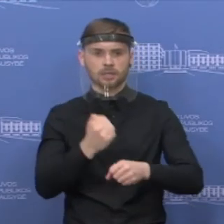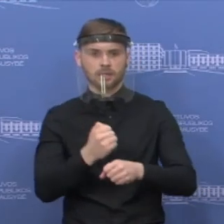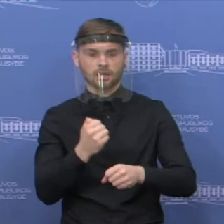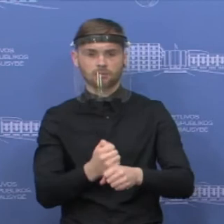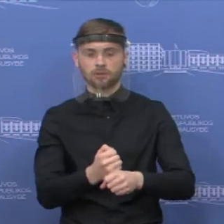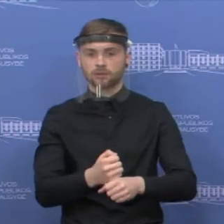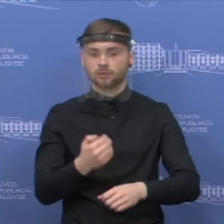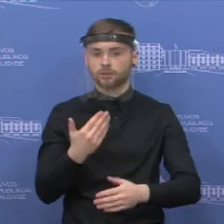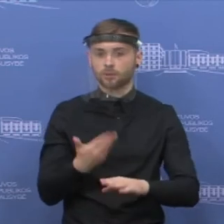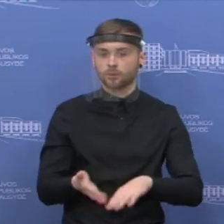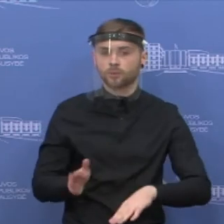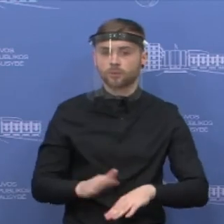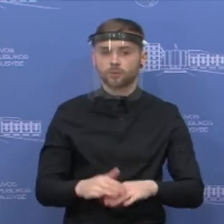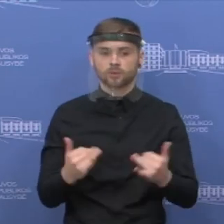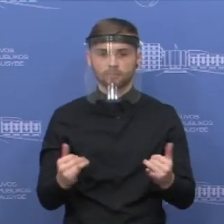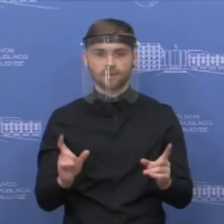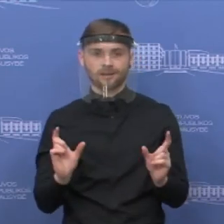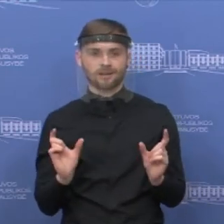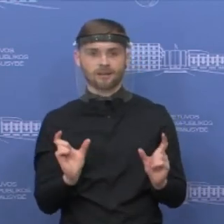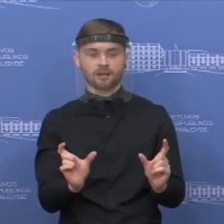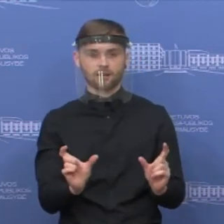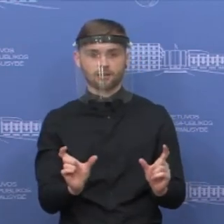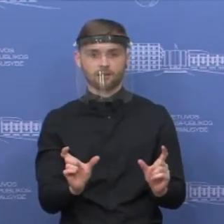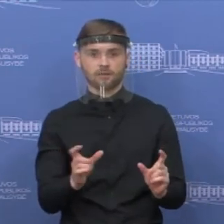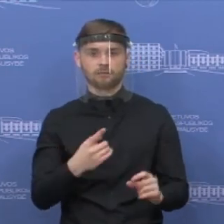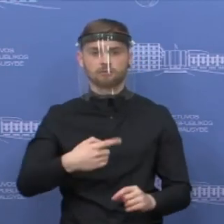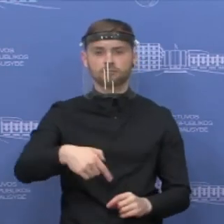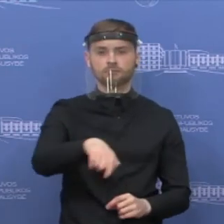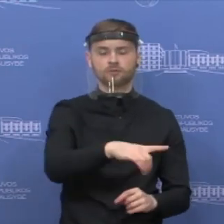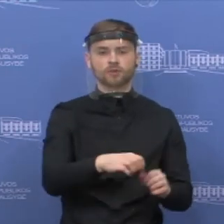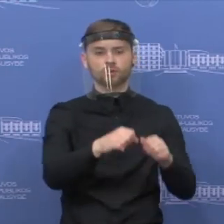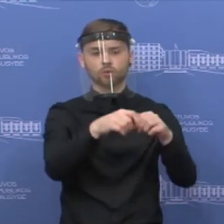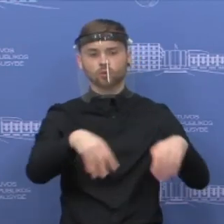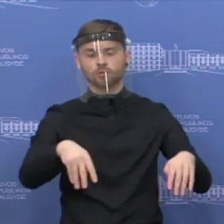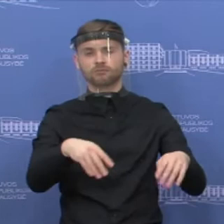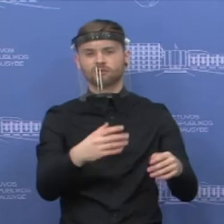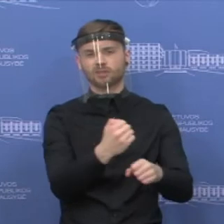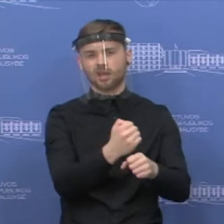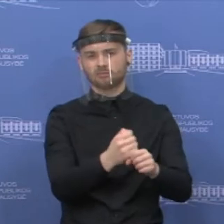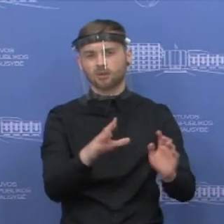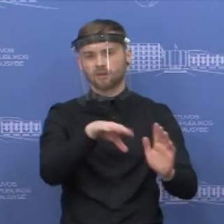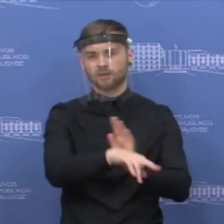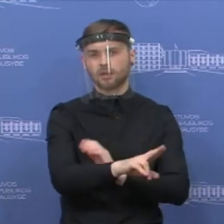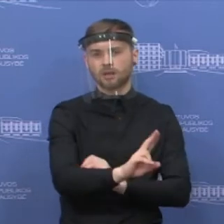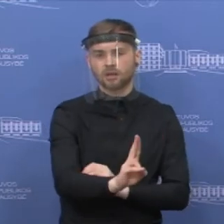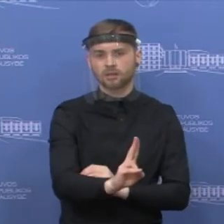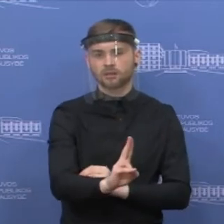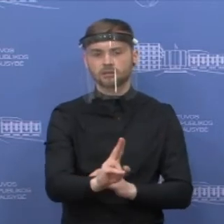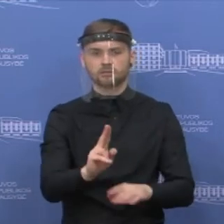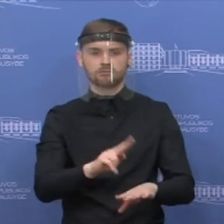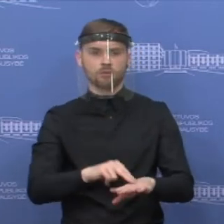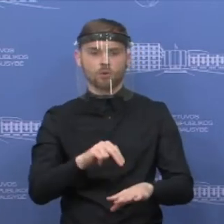koronaviruso krizęs laikotarpiu, jūsų struktūros darbuotojai buvo šiek tiek nustumti į